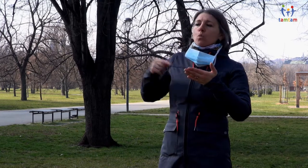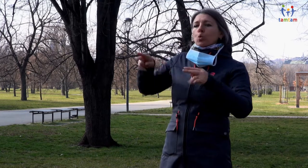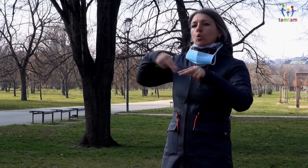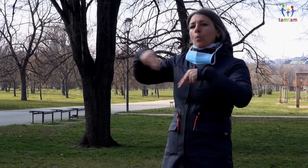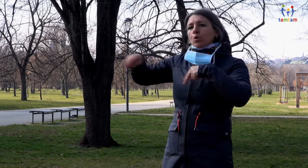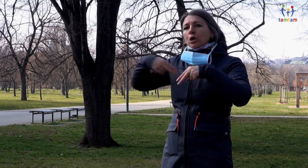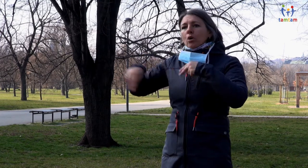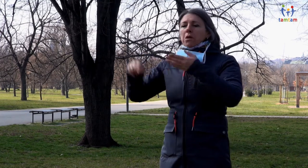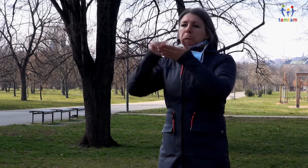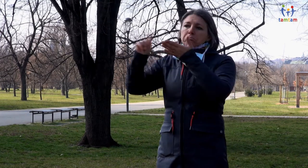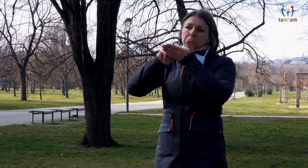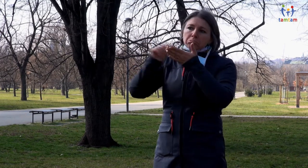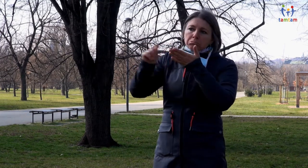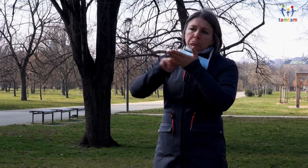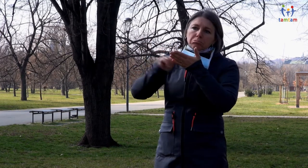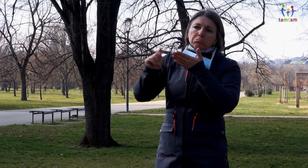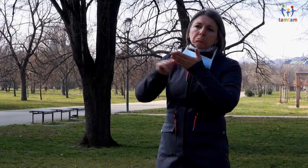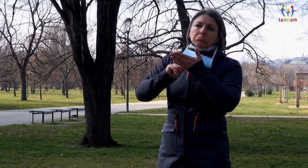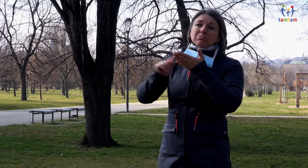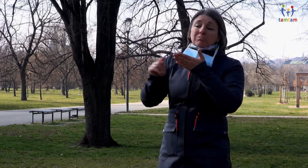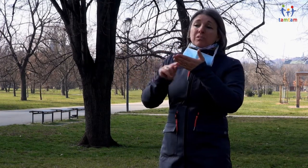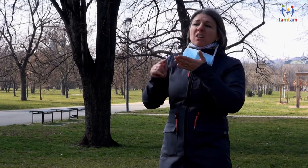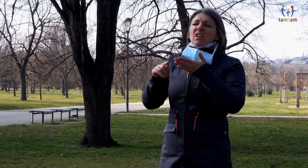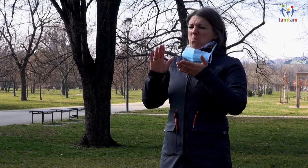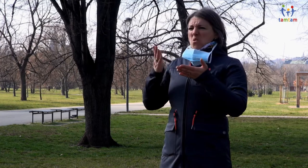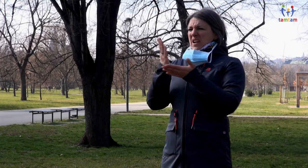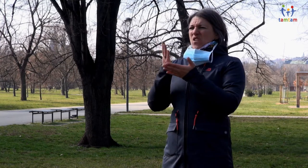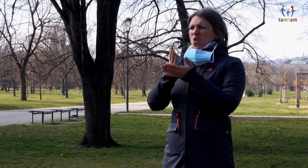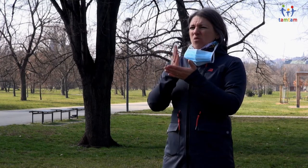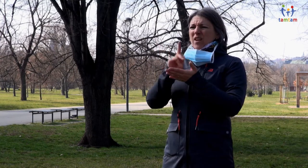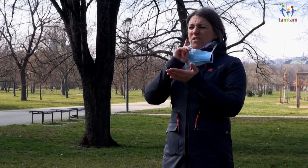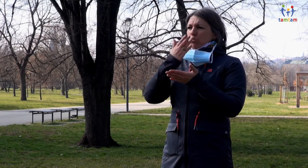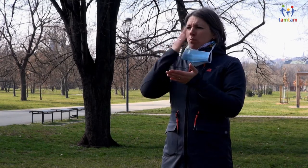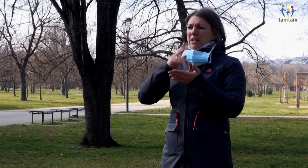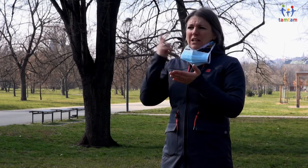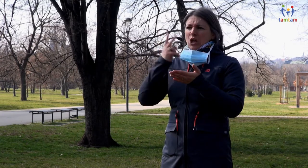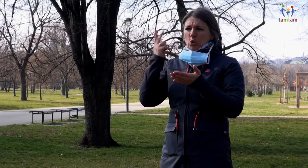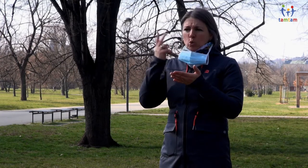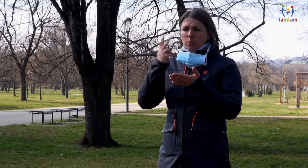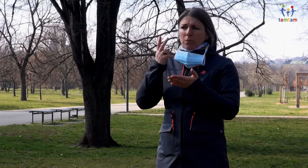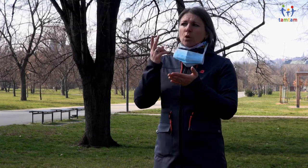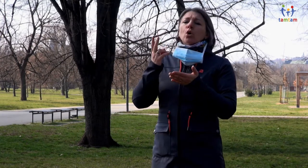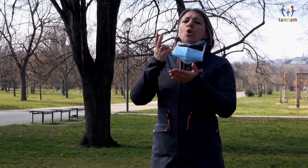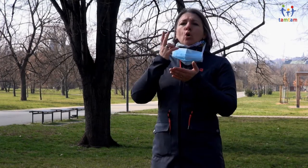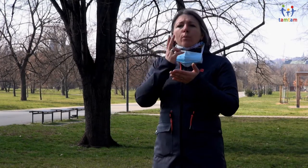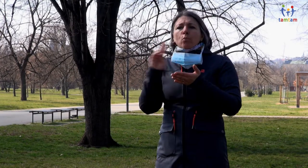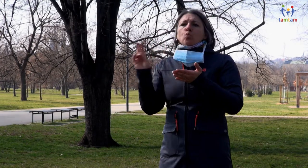psaného jazyka, nebo pokud mi to nevyhovuje, tak mít zase připravenou informaci,